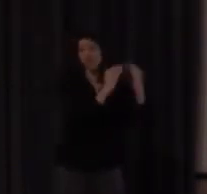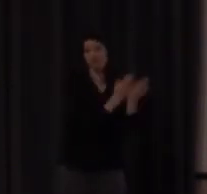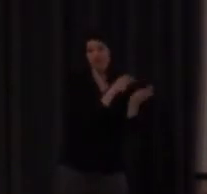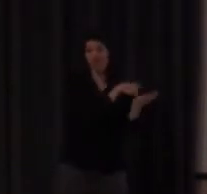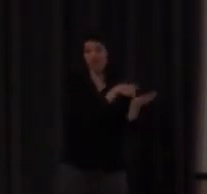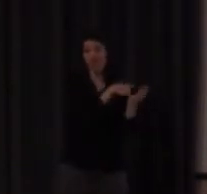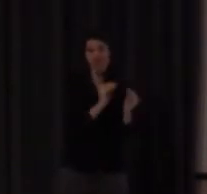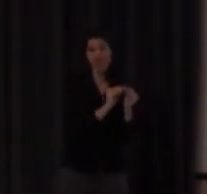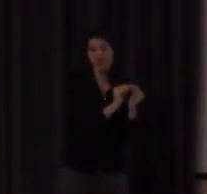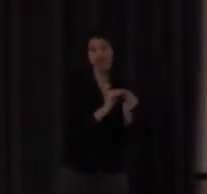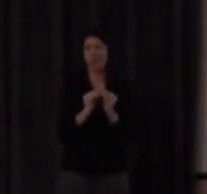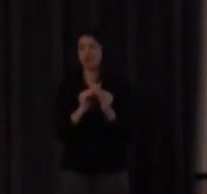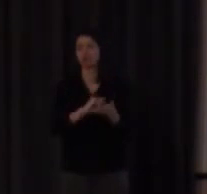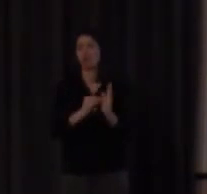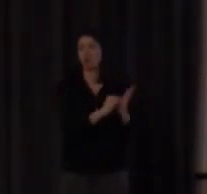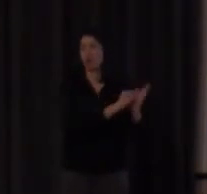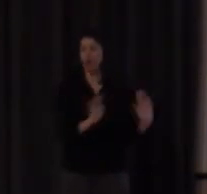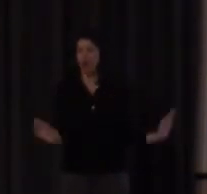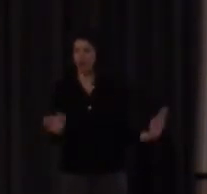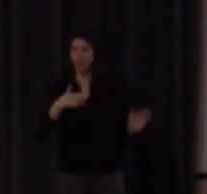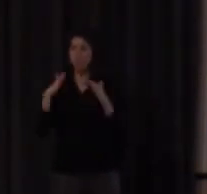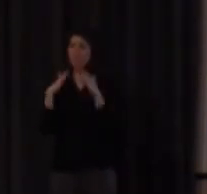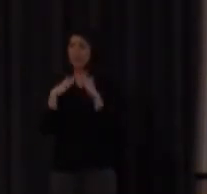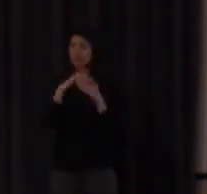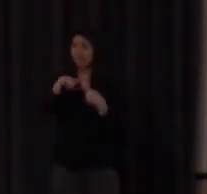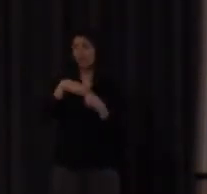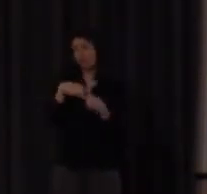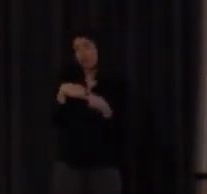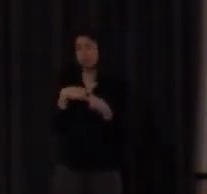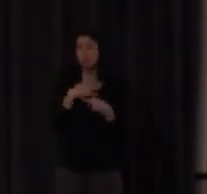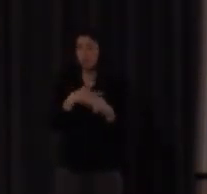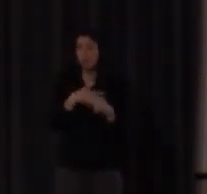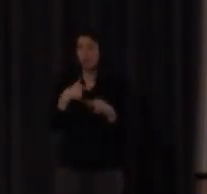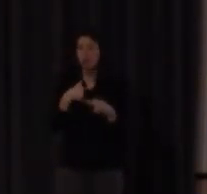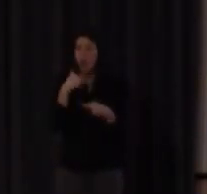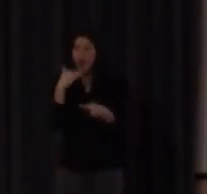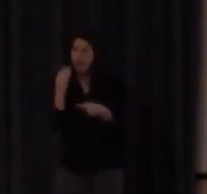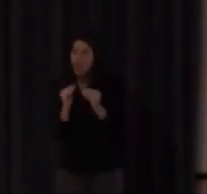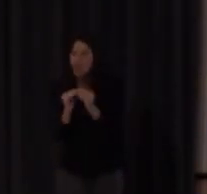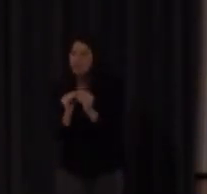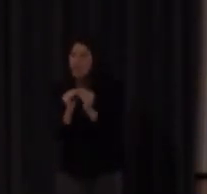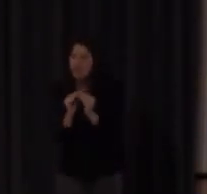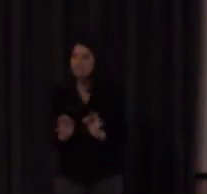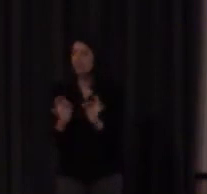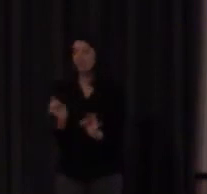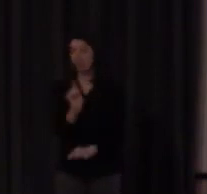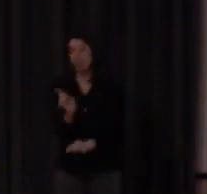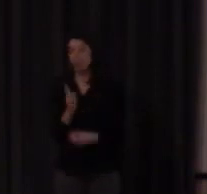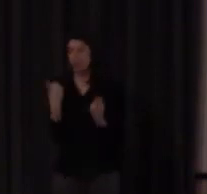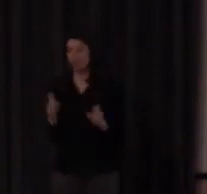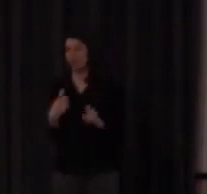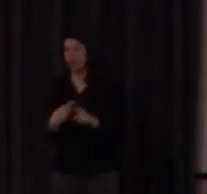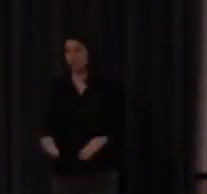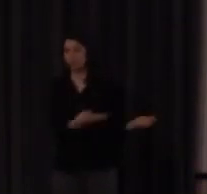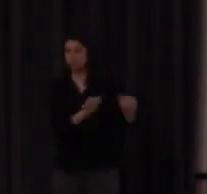solucionar todos los problemas y yo desde mi casa no tengo que hacer apenas nada y esto pues es muy difícil de cambiarlo